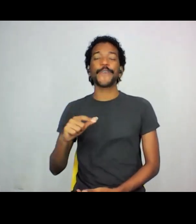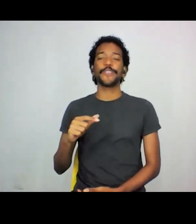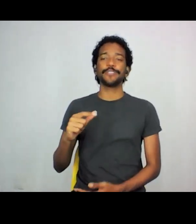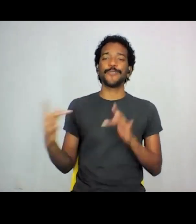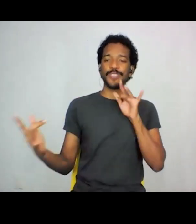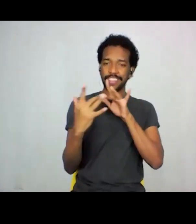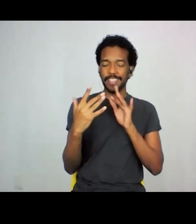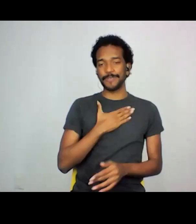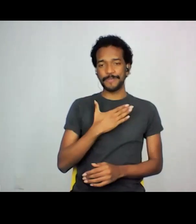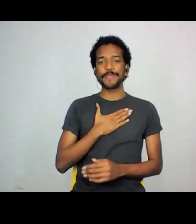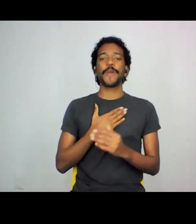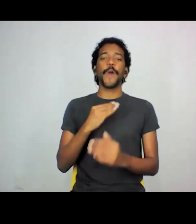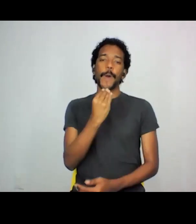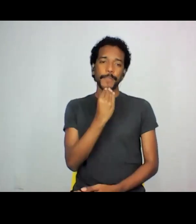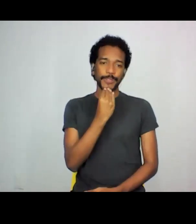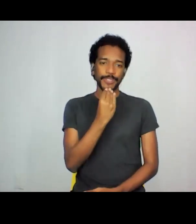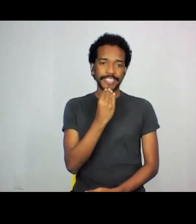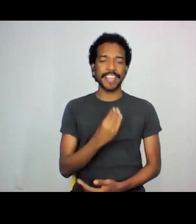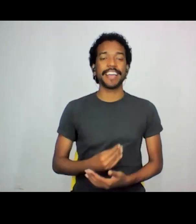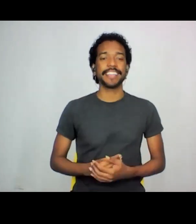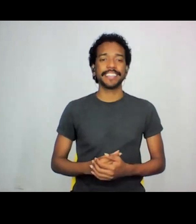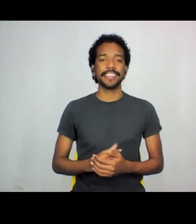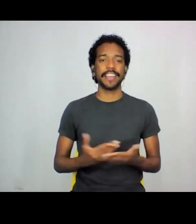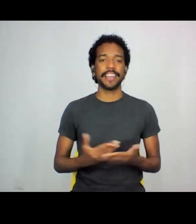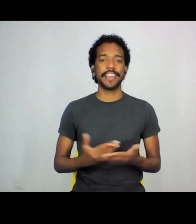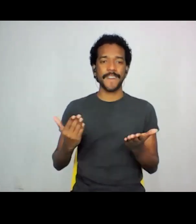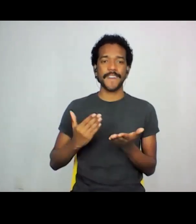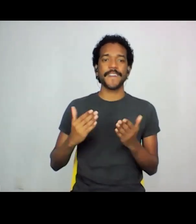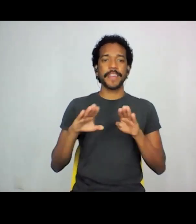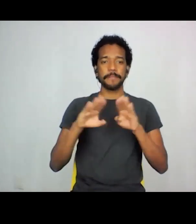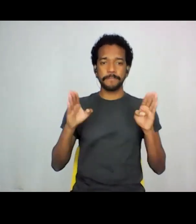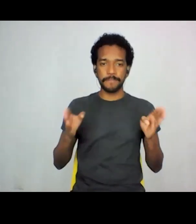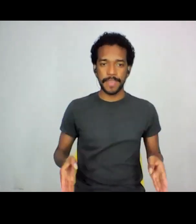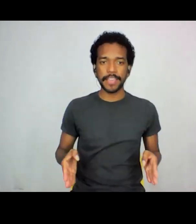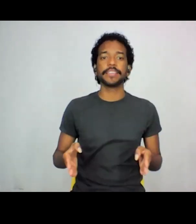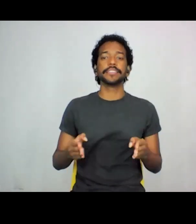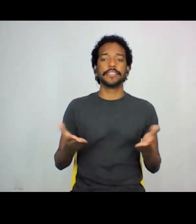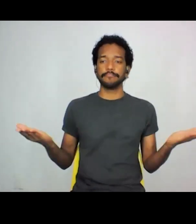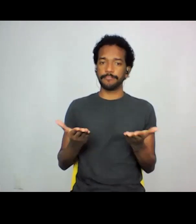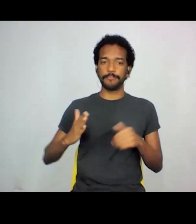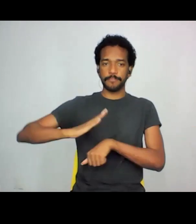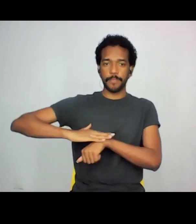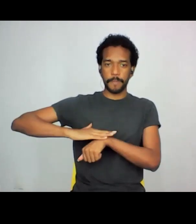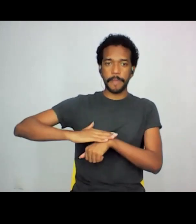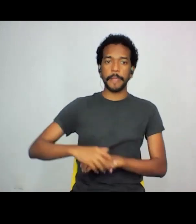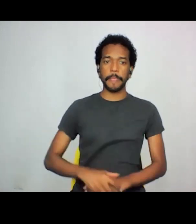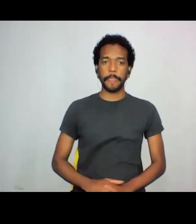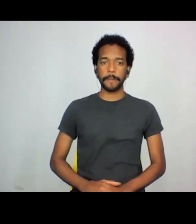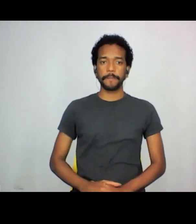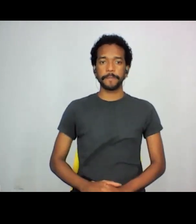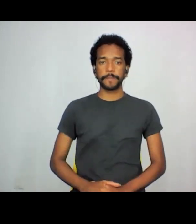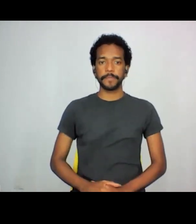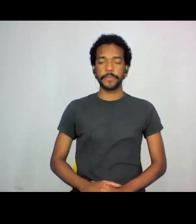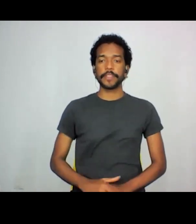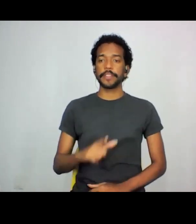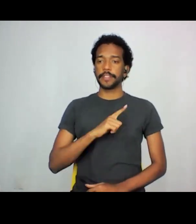pela oportunidade de, nessa mesa, nessa ocasião, poder também trazer esse ponto de